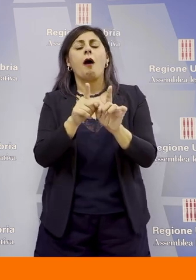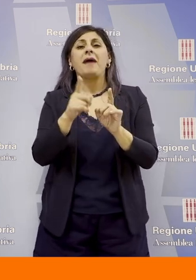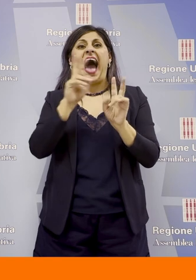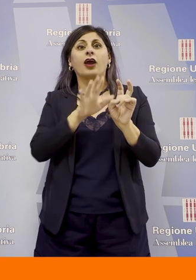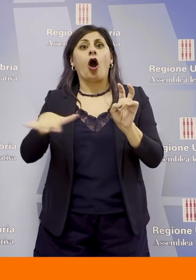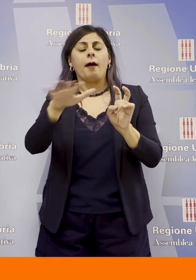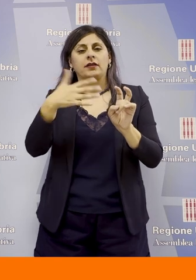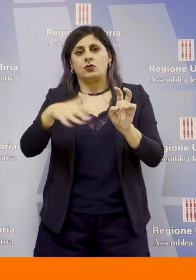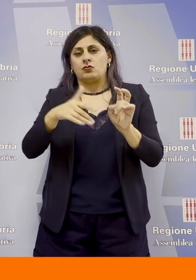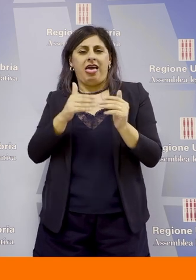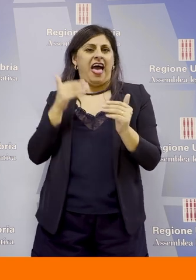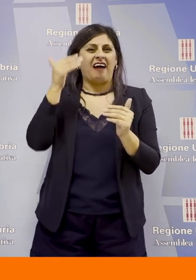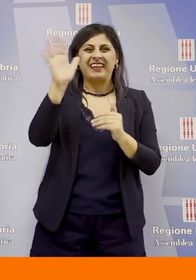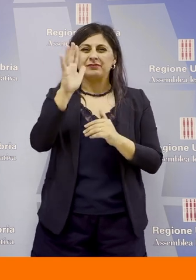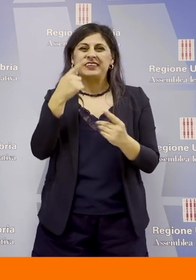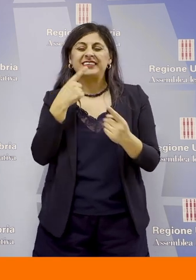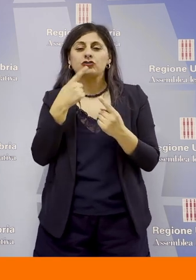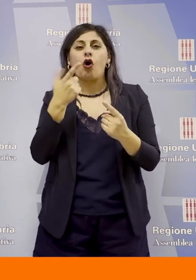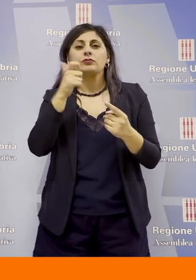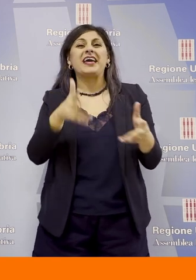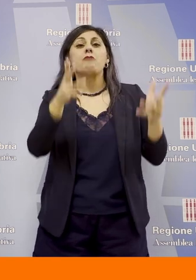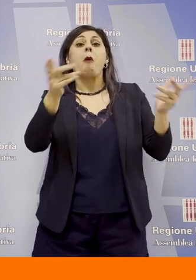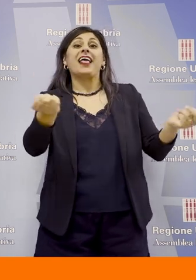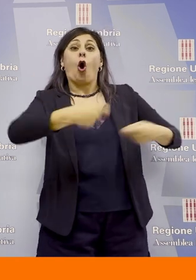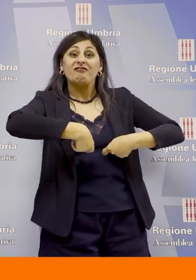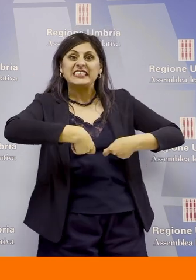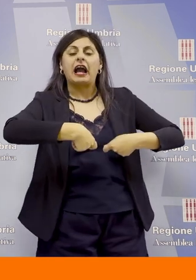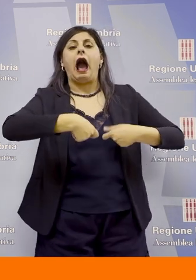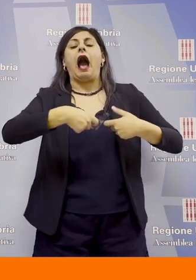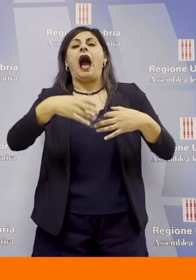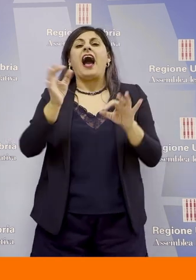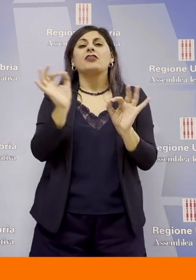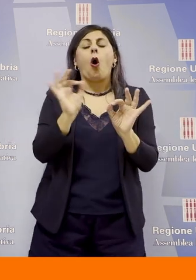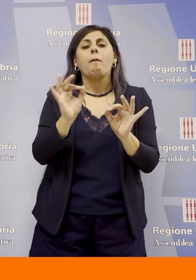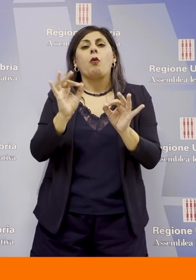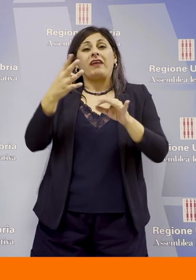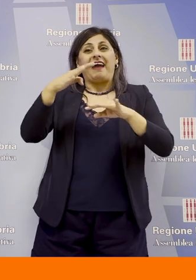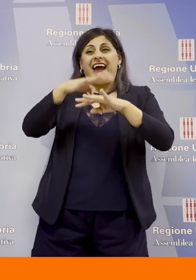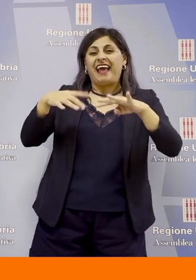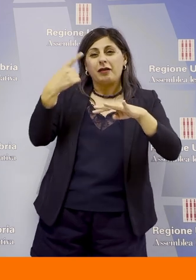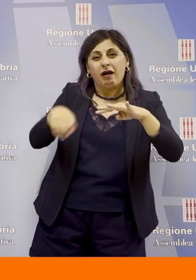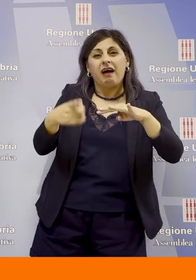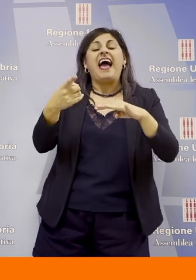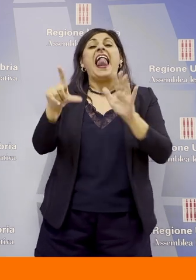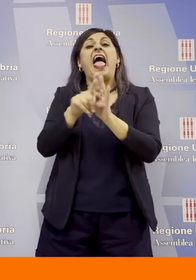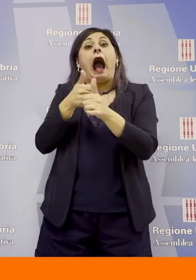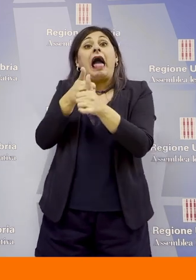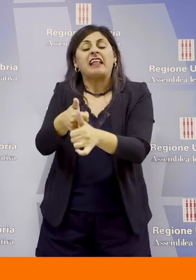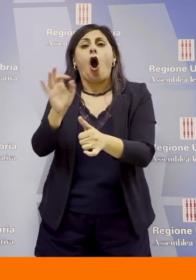argomenti. Mi viene in mente il discorso degli immobili confiscati, oppure il rating di legalità, o anche il protocollo, il